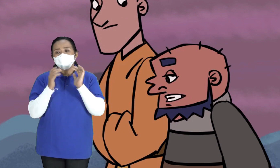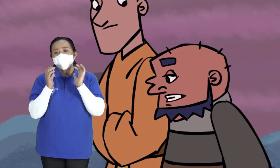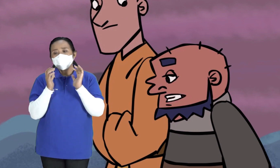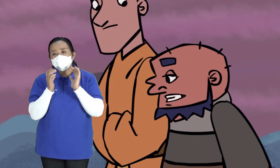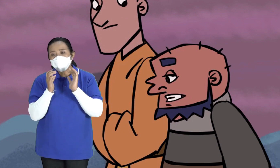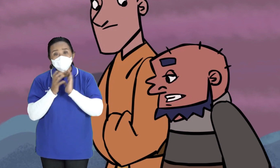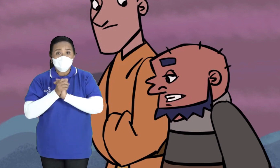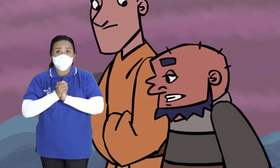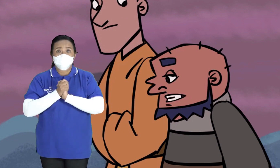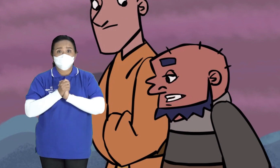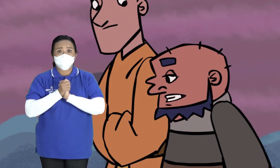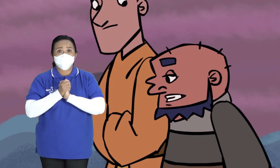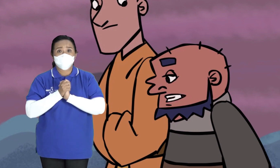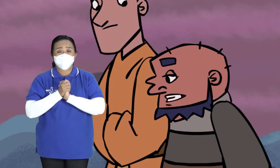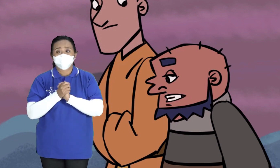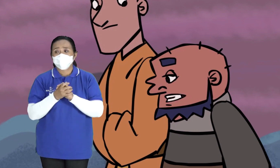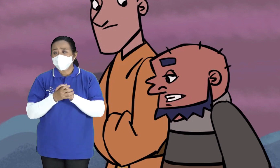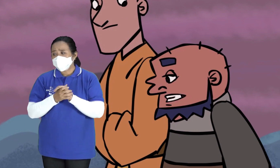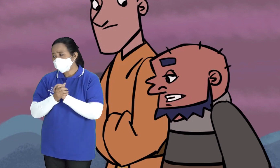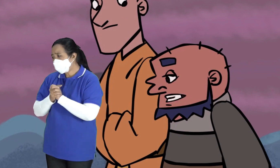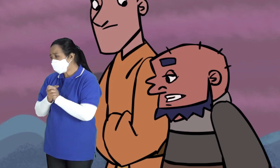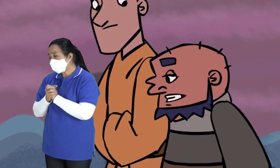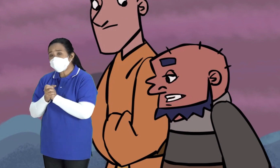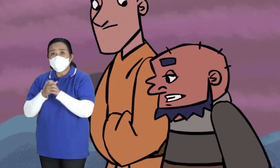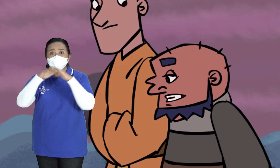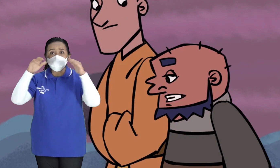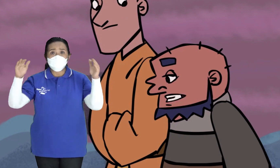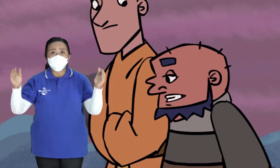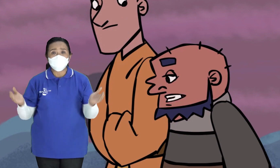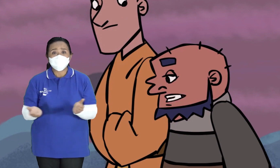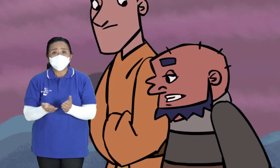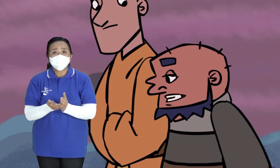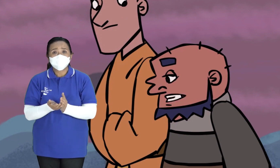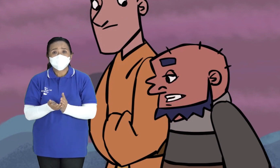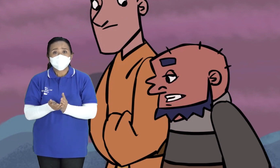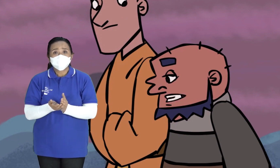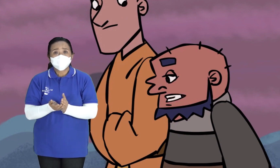Minta uang Atau mau minta hadiah